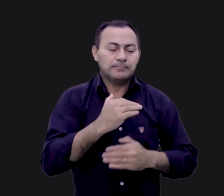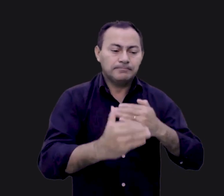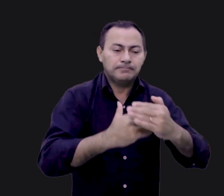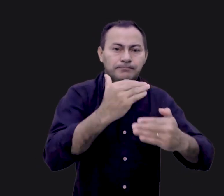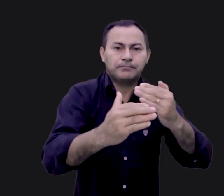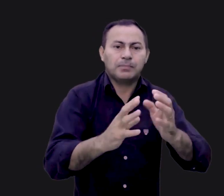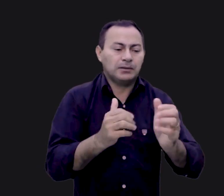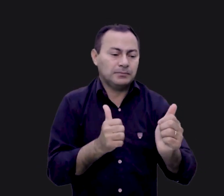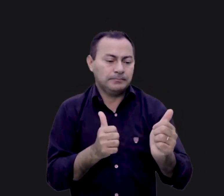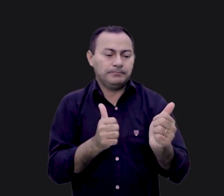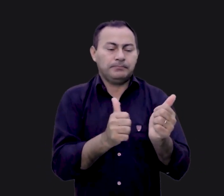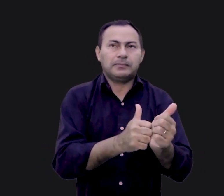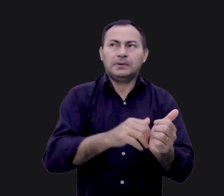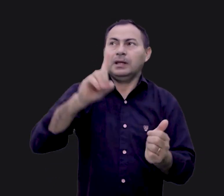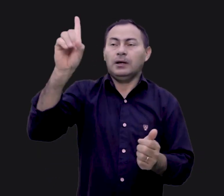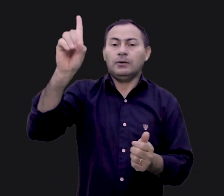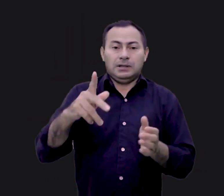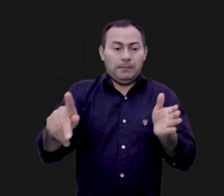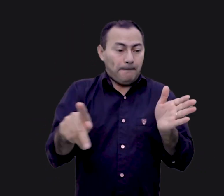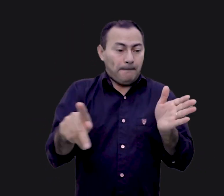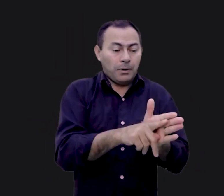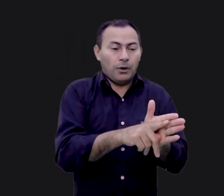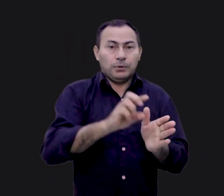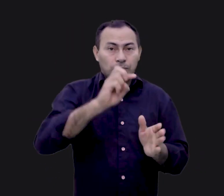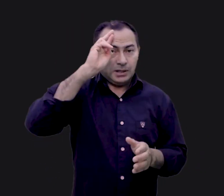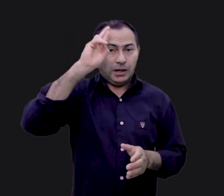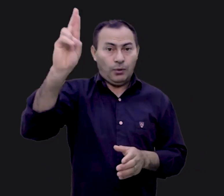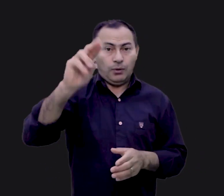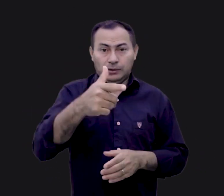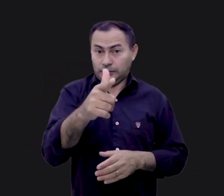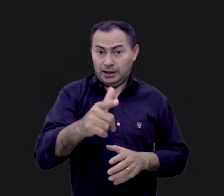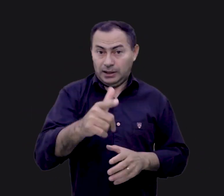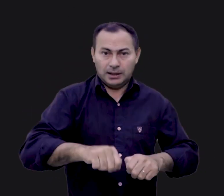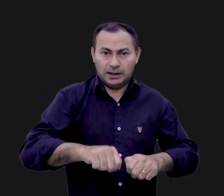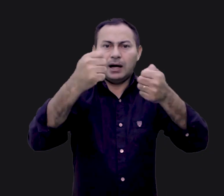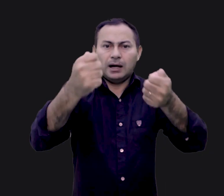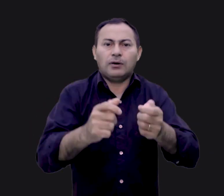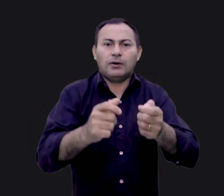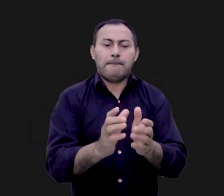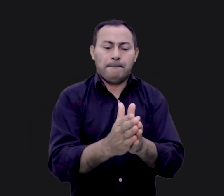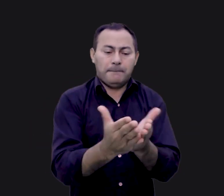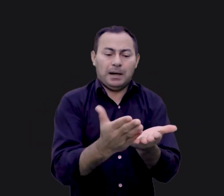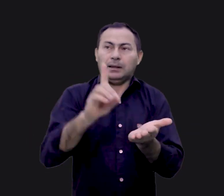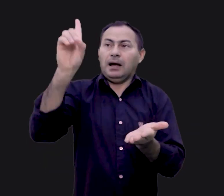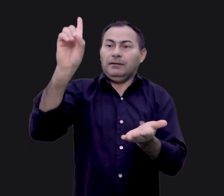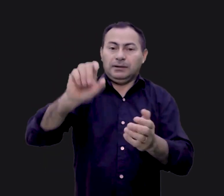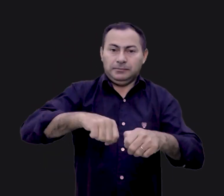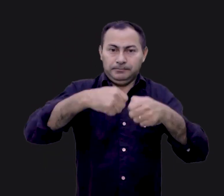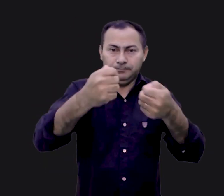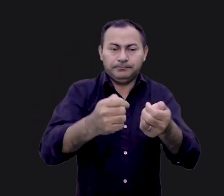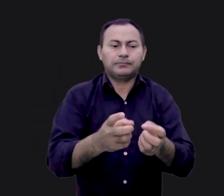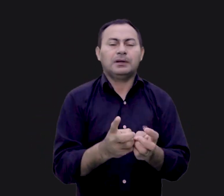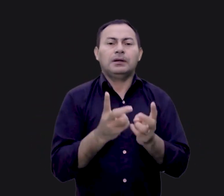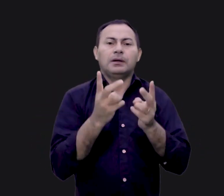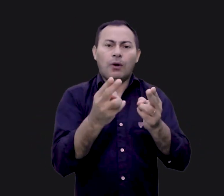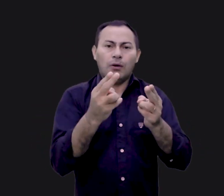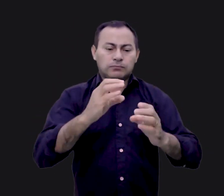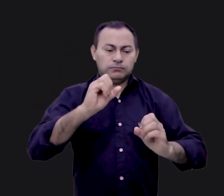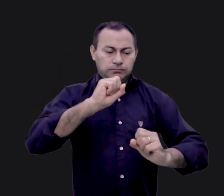procedimentos para se aproximar de Deus se ele mesmo, o Senhor, não tivesse lhes dado a sua palavra. Assim, sacerdote,